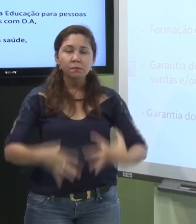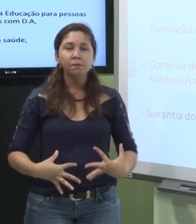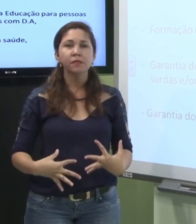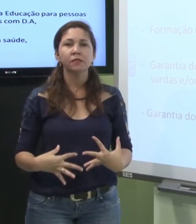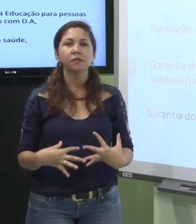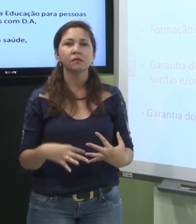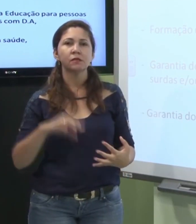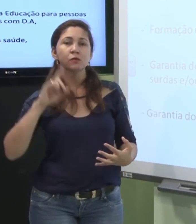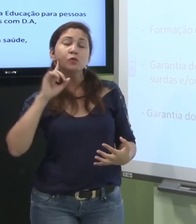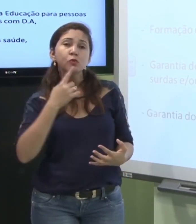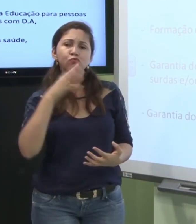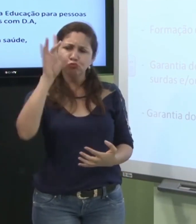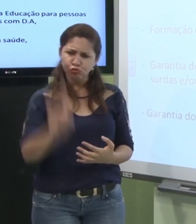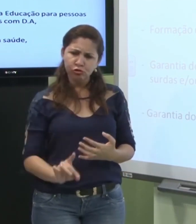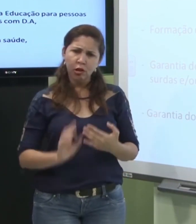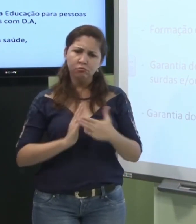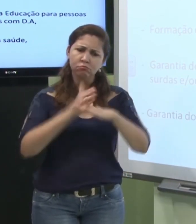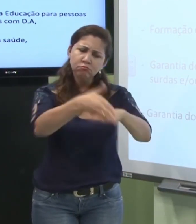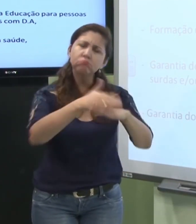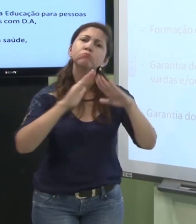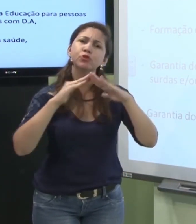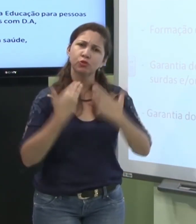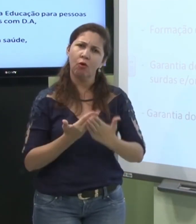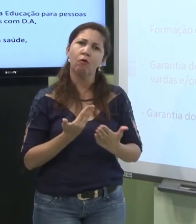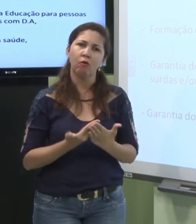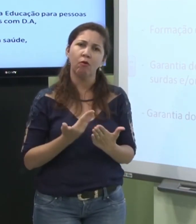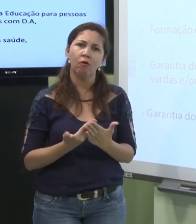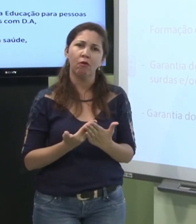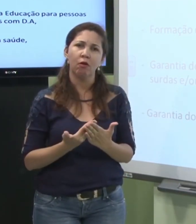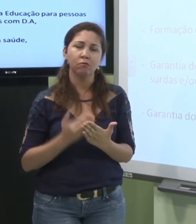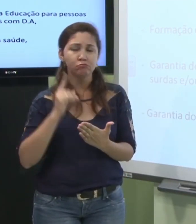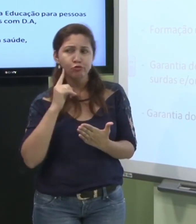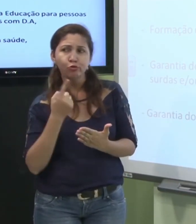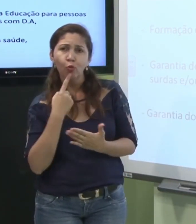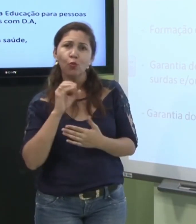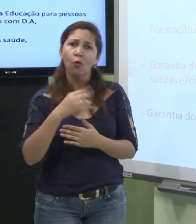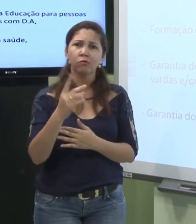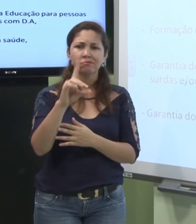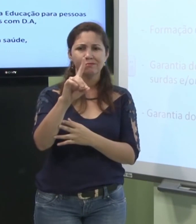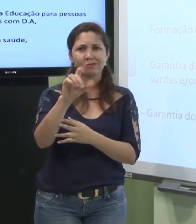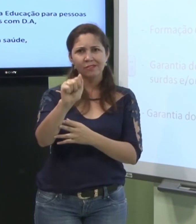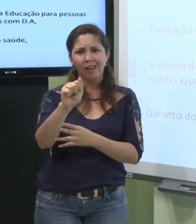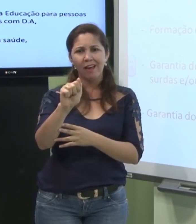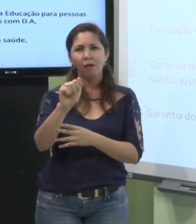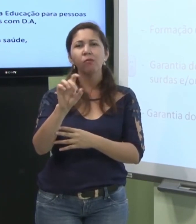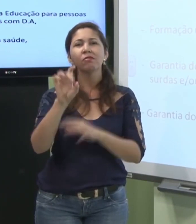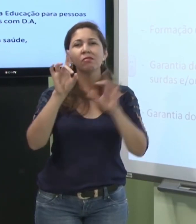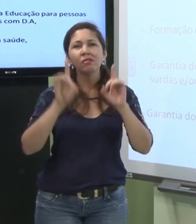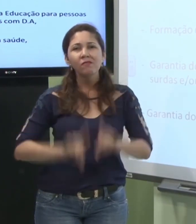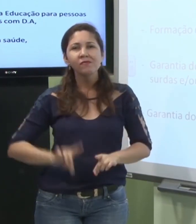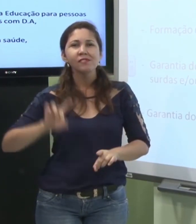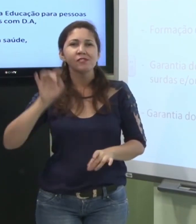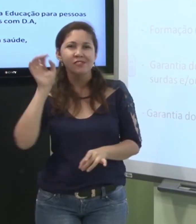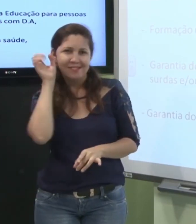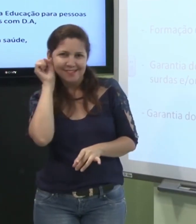então o surdo ele tem direito a educação o que que é o DA é o deficiente